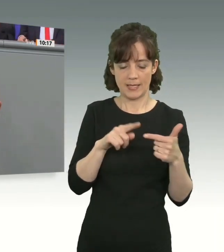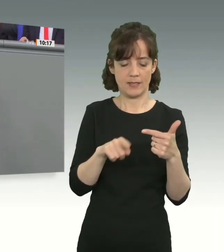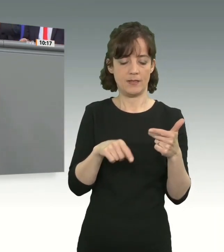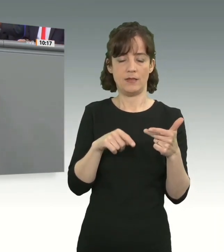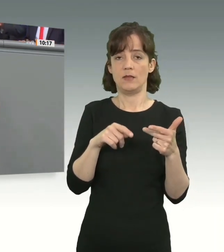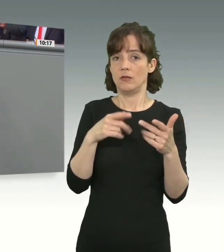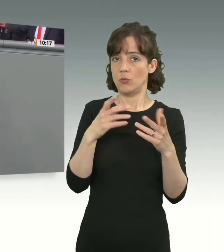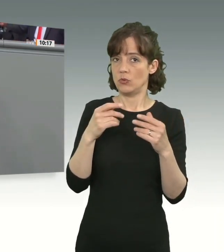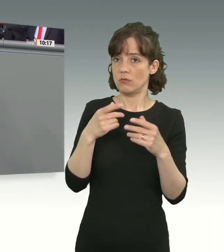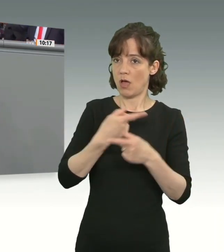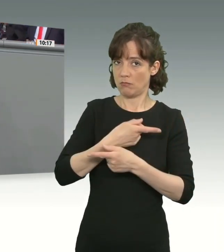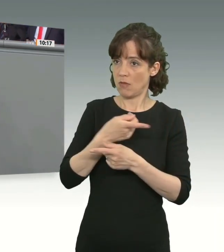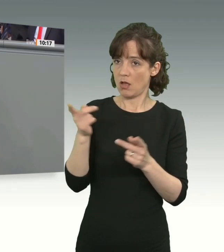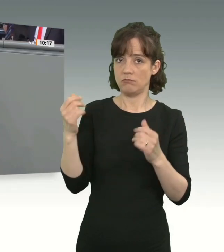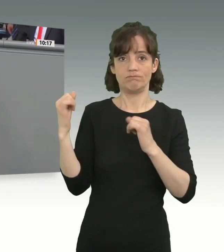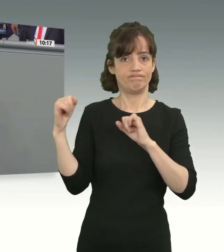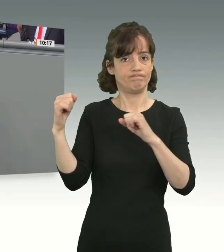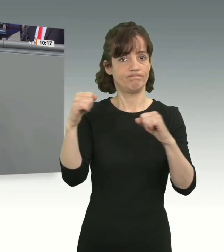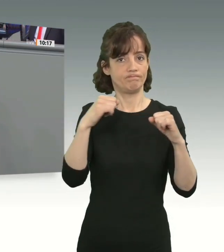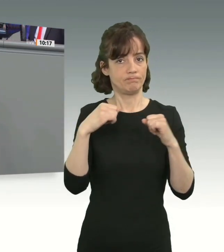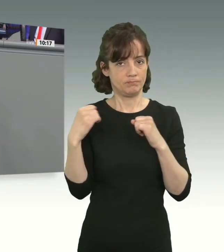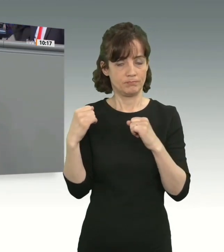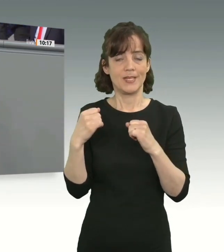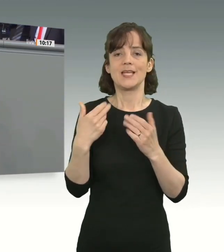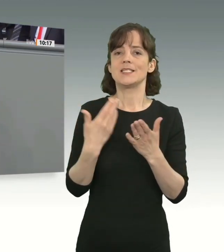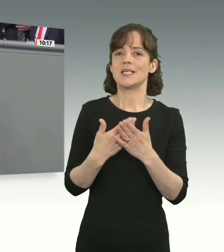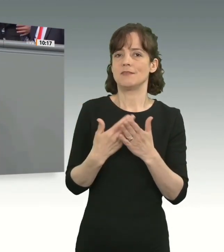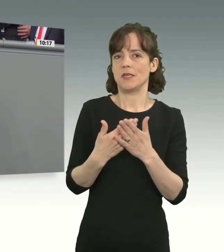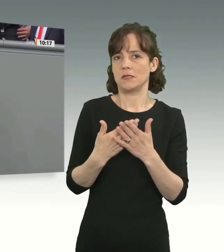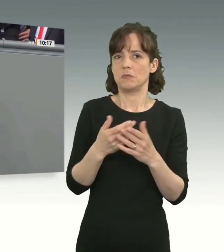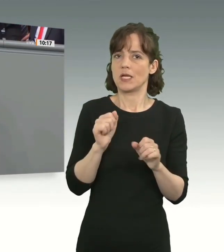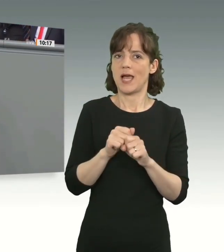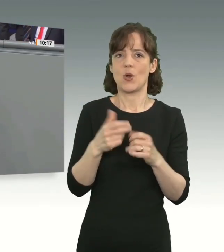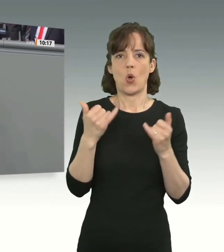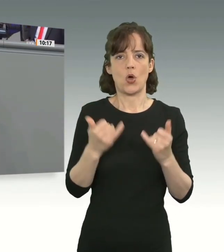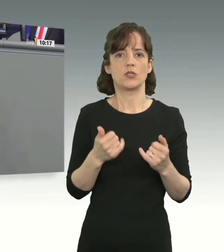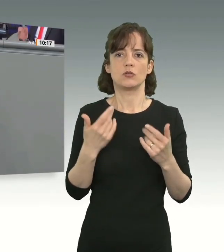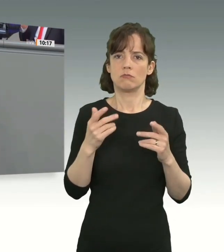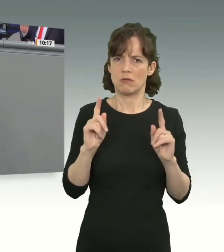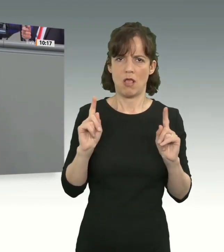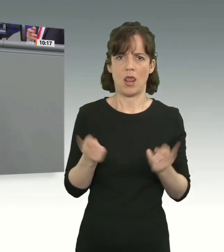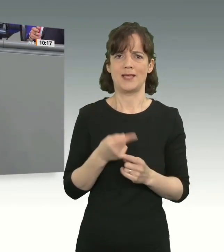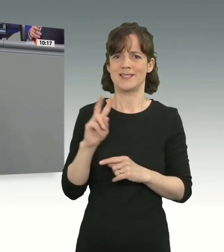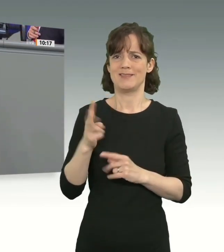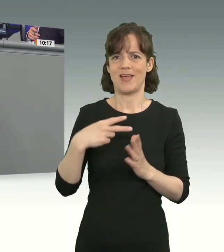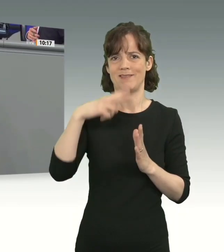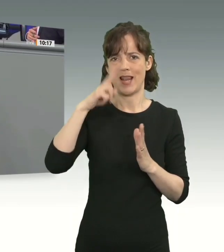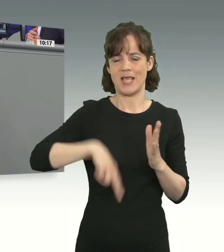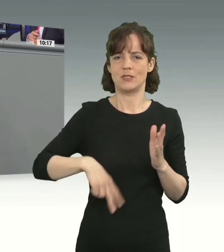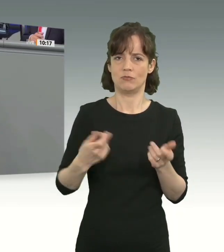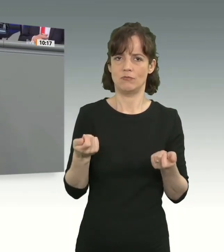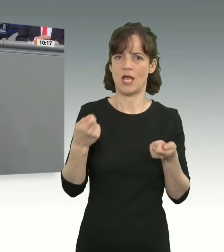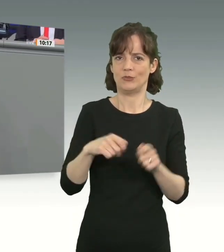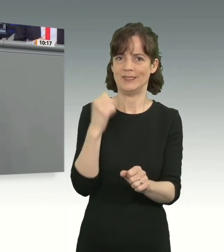offensichtlich allgemeiner politischer Konsens. Deswegen können wir das heute auch sofort in zweiter Lesung abstimmen.